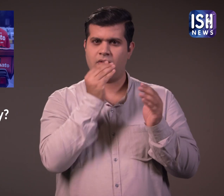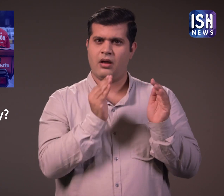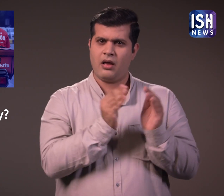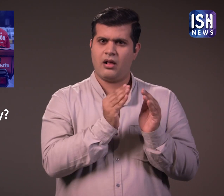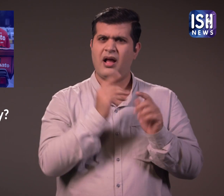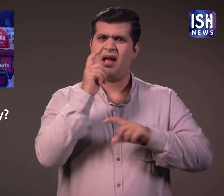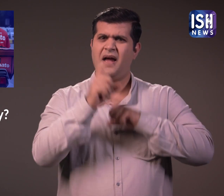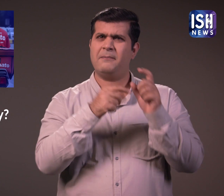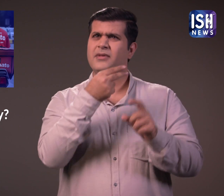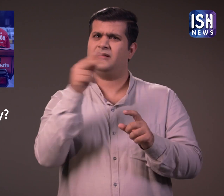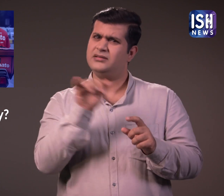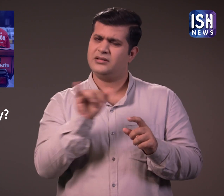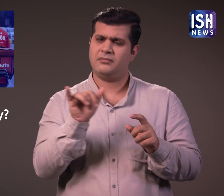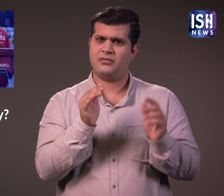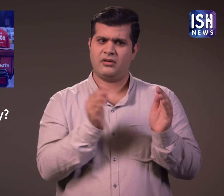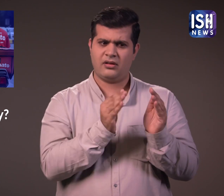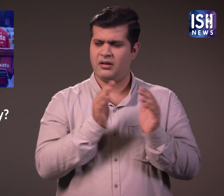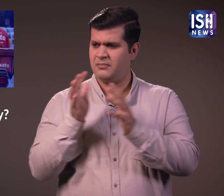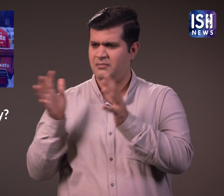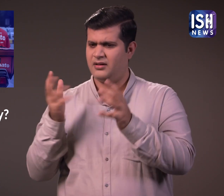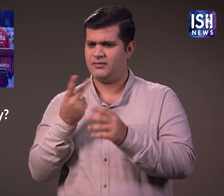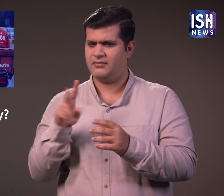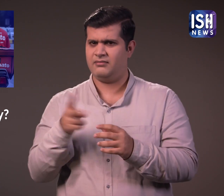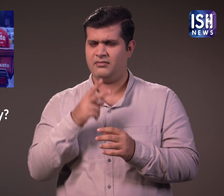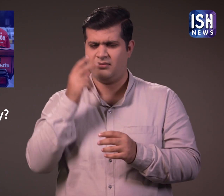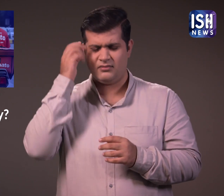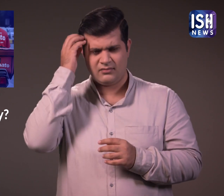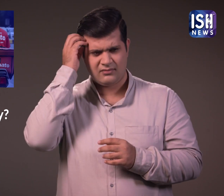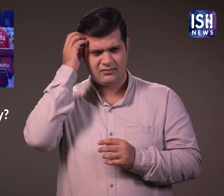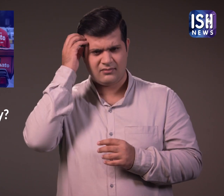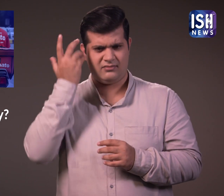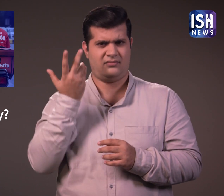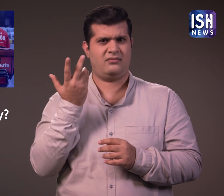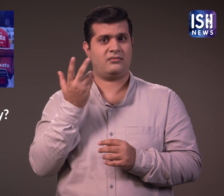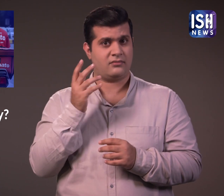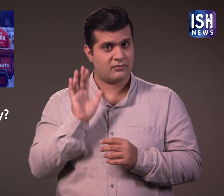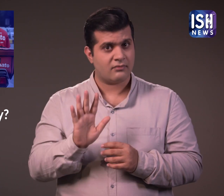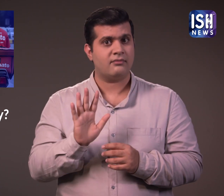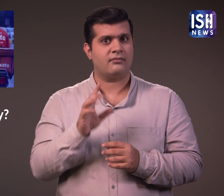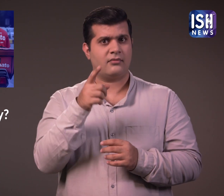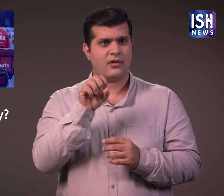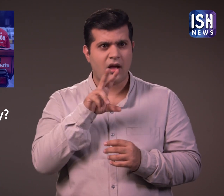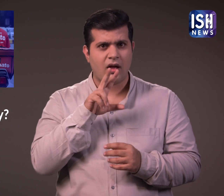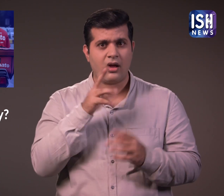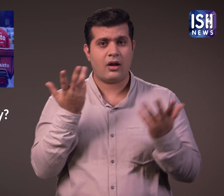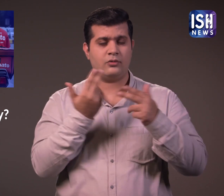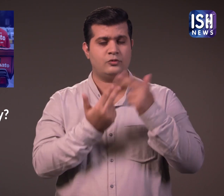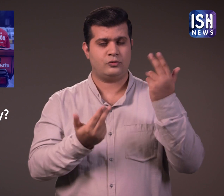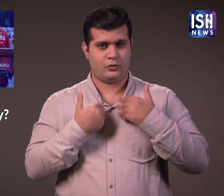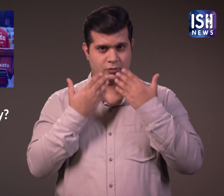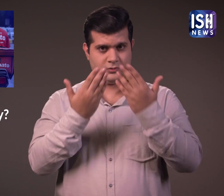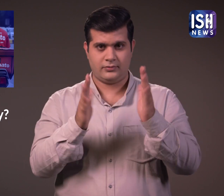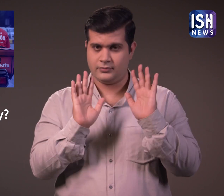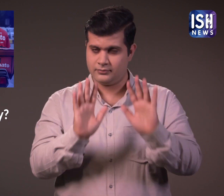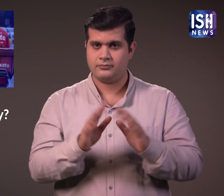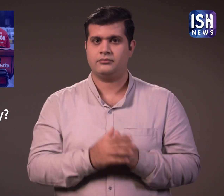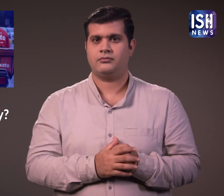तुलना में कम होती है। उल्जन में है ना। लेकिन यह सच है। आपको आश्चरी होगा। मैं आपको इसके बारे में